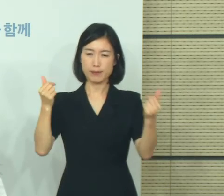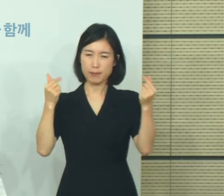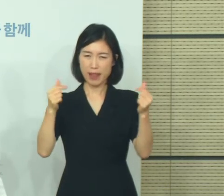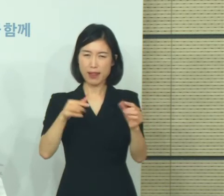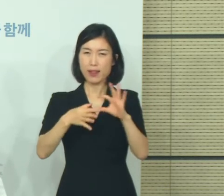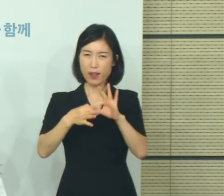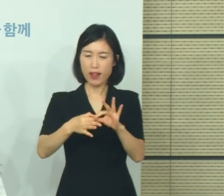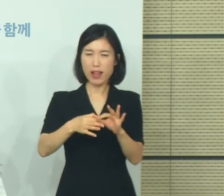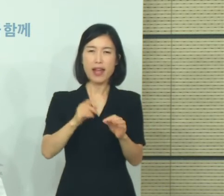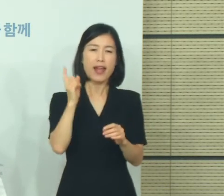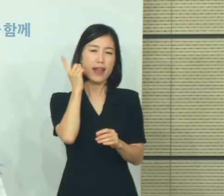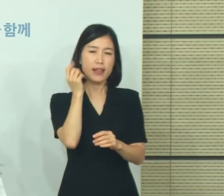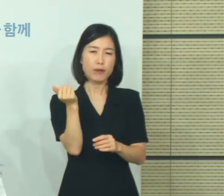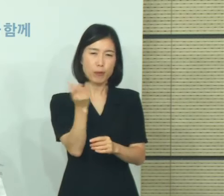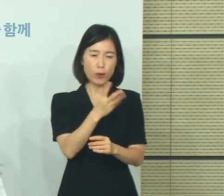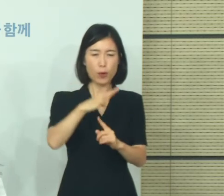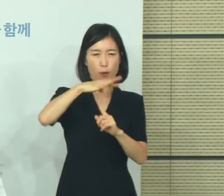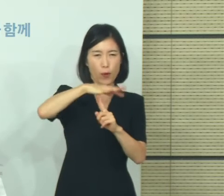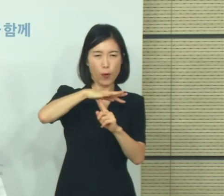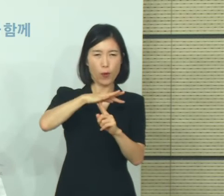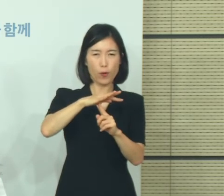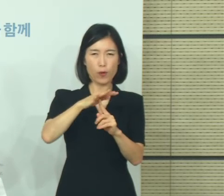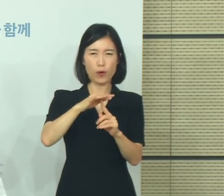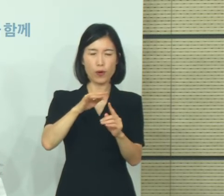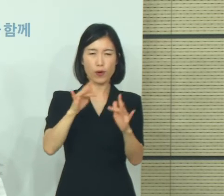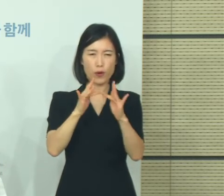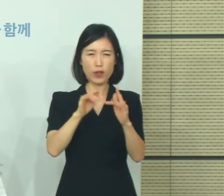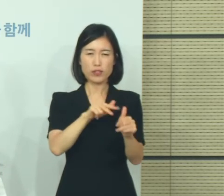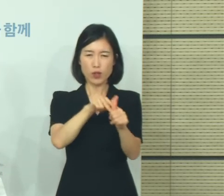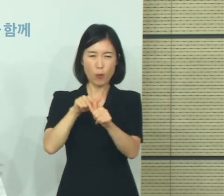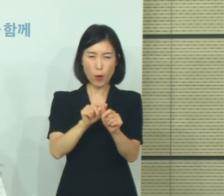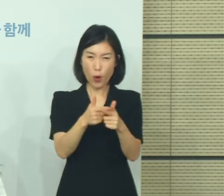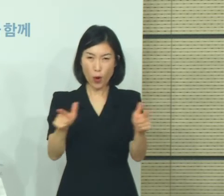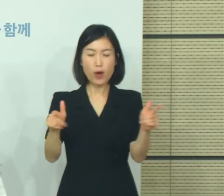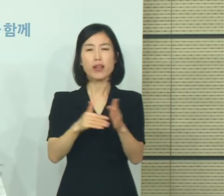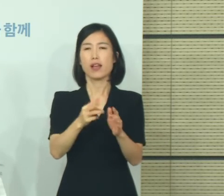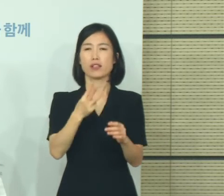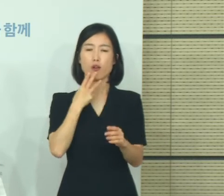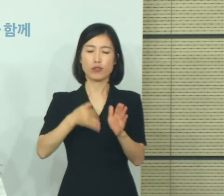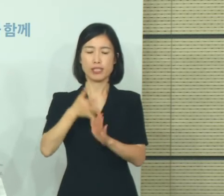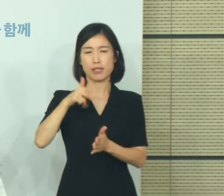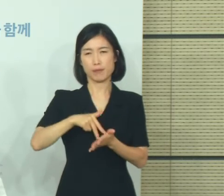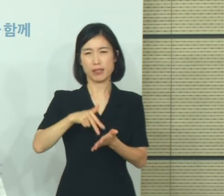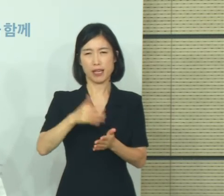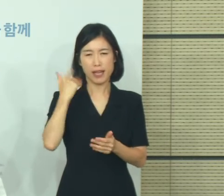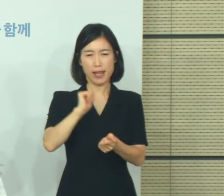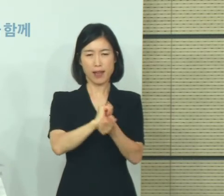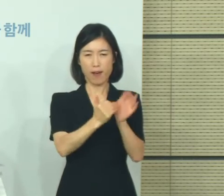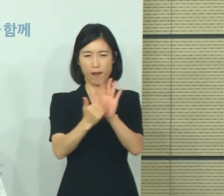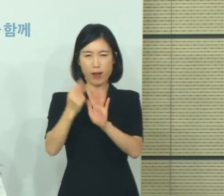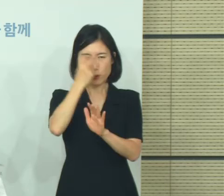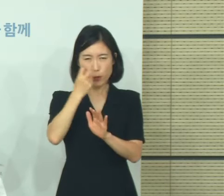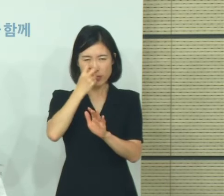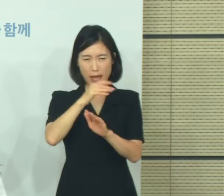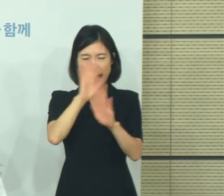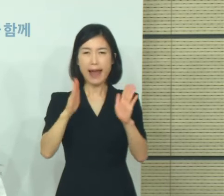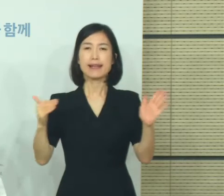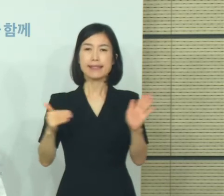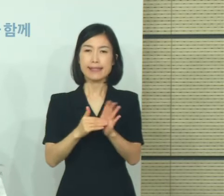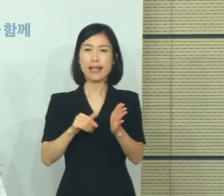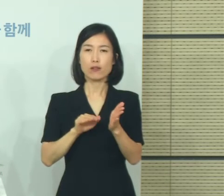수집한 휴대전화 기지국 접속정보는 서울시가 역학조사 등 업무가 종료된 이후